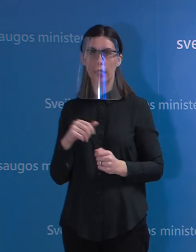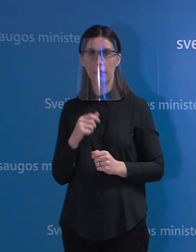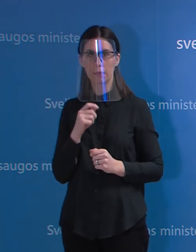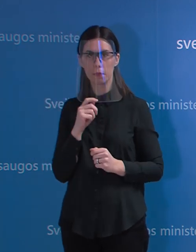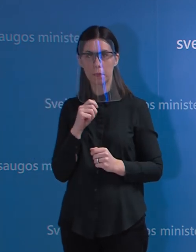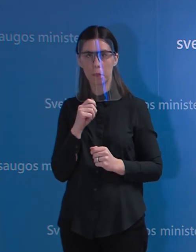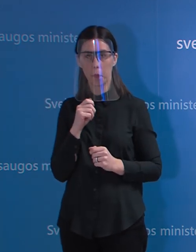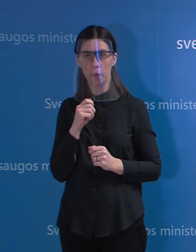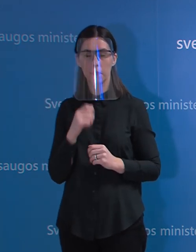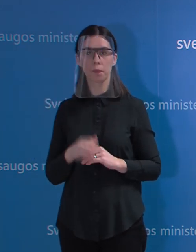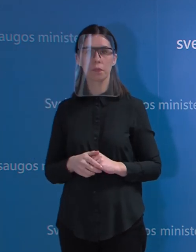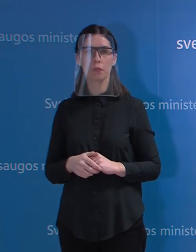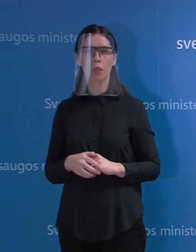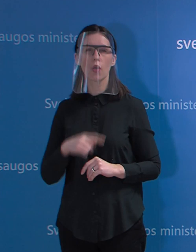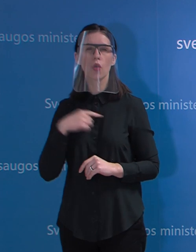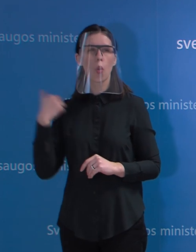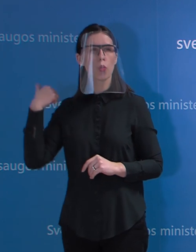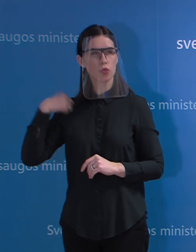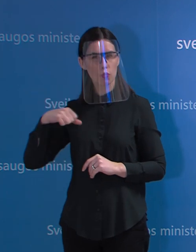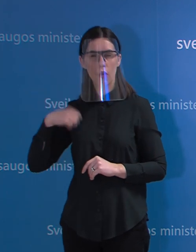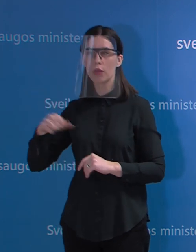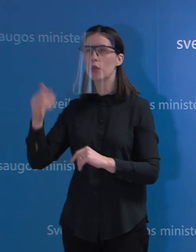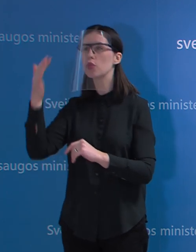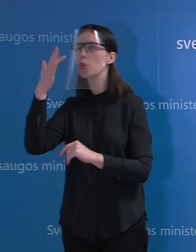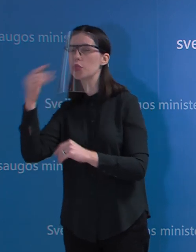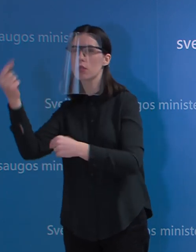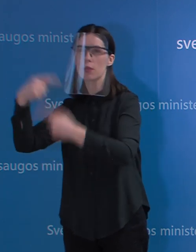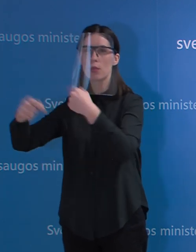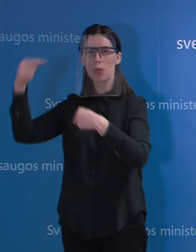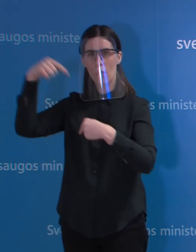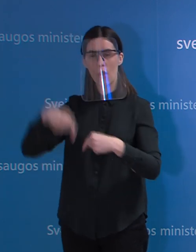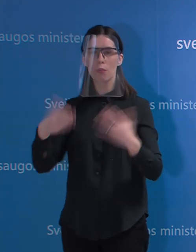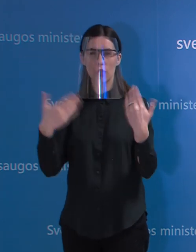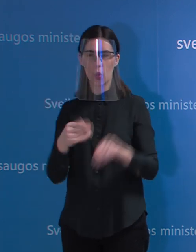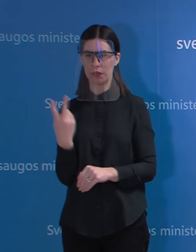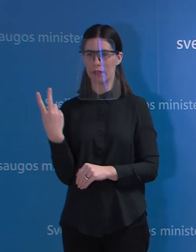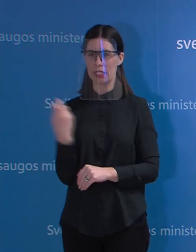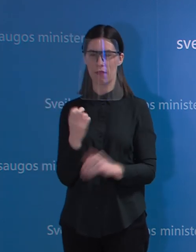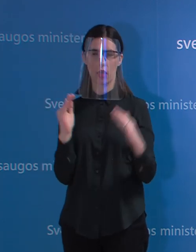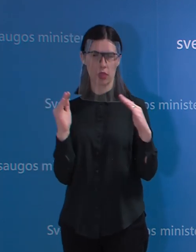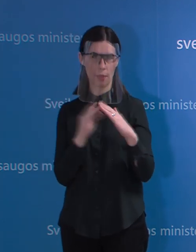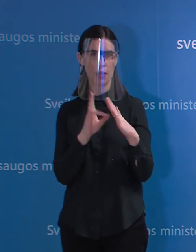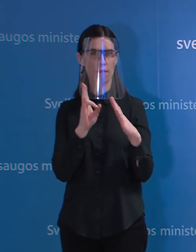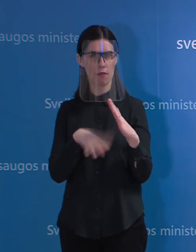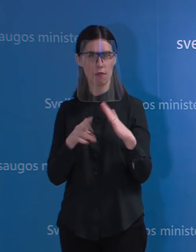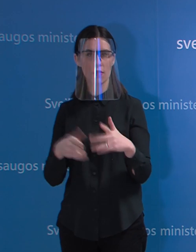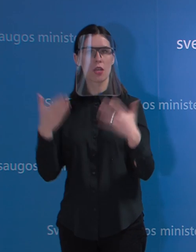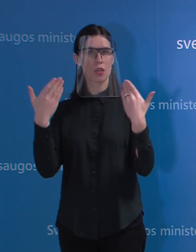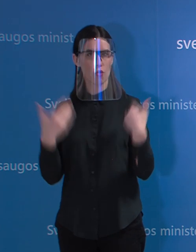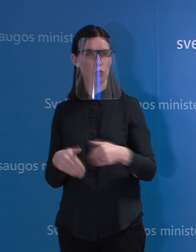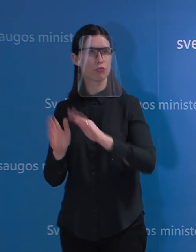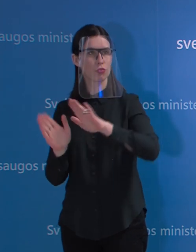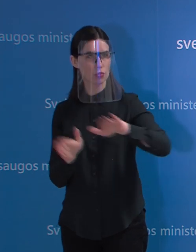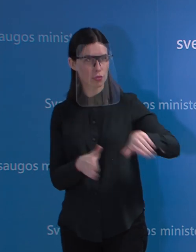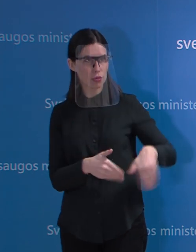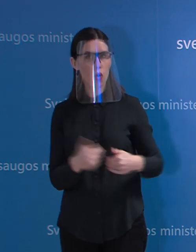žmonių jų yra atbuvę po kelionių privalomaso izolacijos terminą, tai yra dvi savaitės. Ar tokie žmonės dar kaip nors toliau